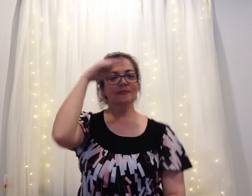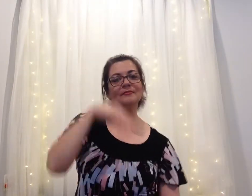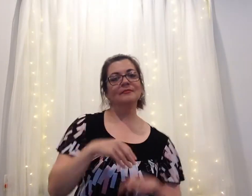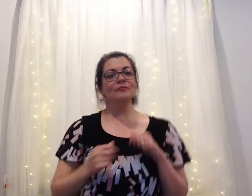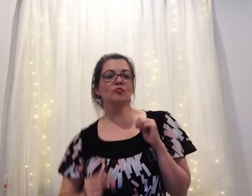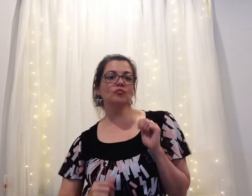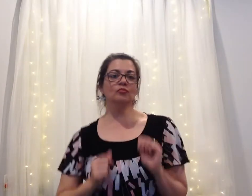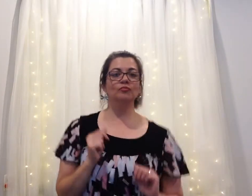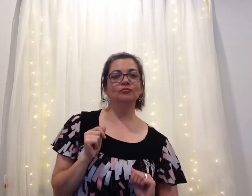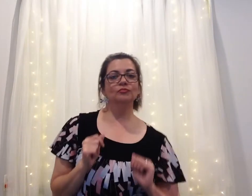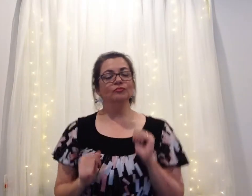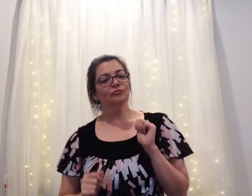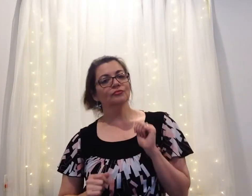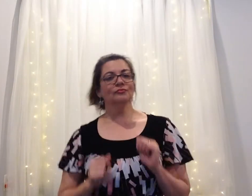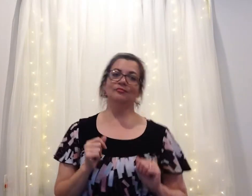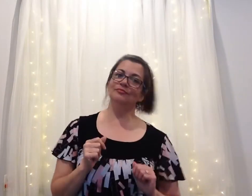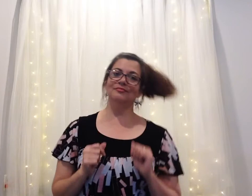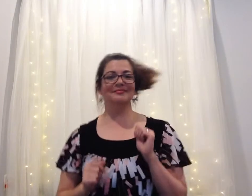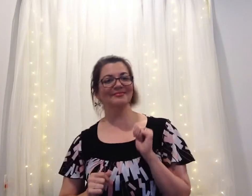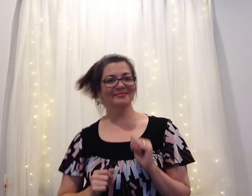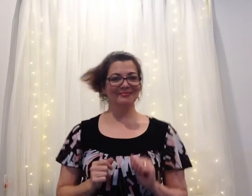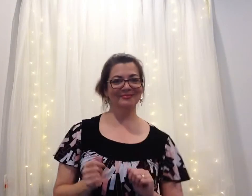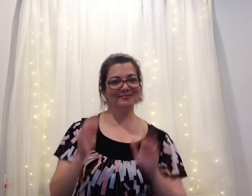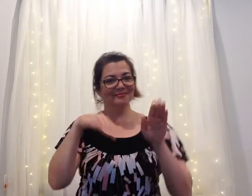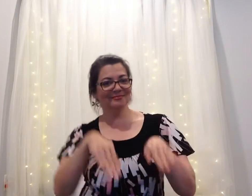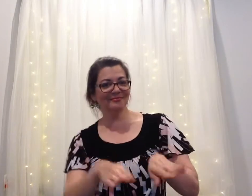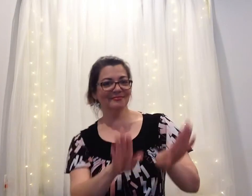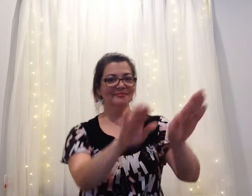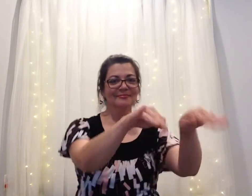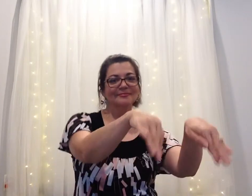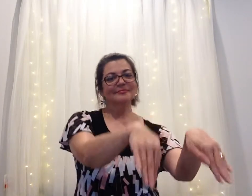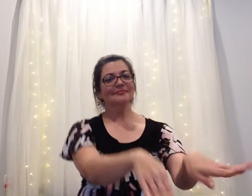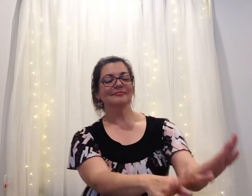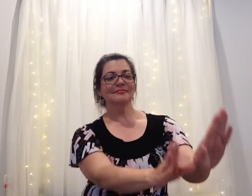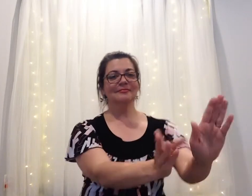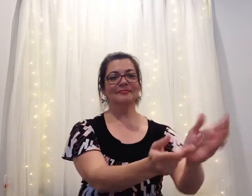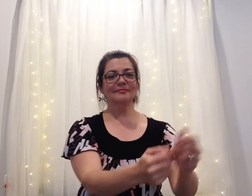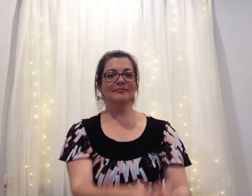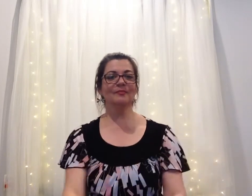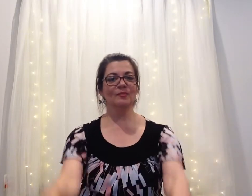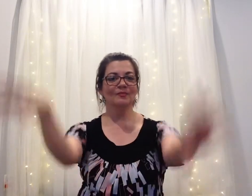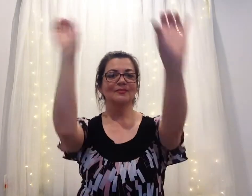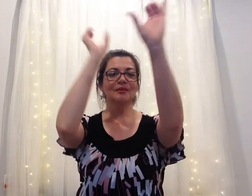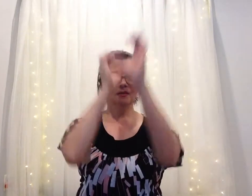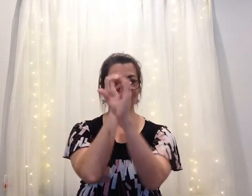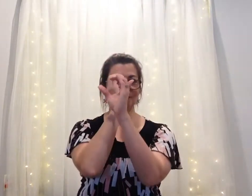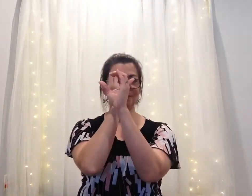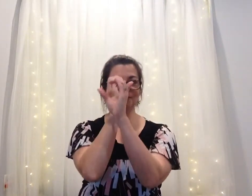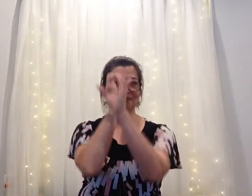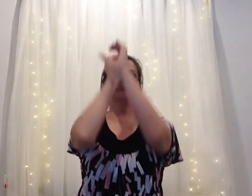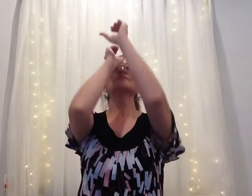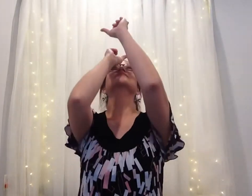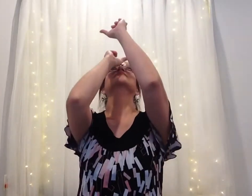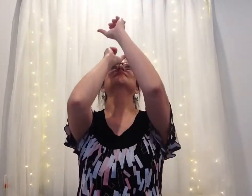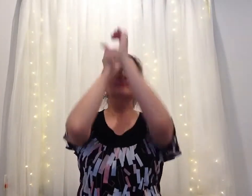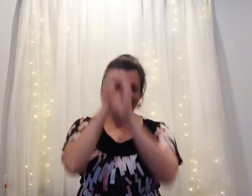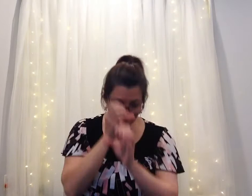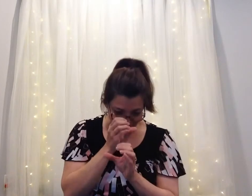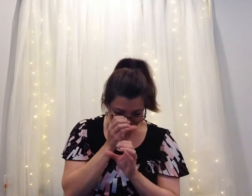baila y baila, que baila al ritmo de las olas del mar. Y con mi telescopio miro arriba y abajo,